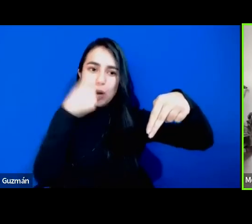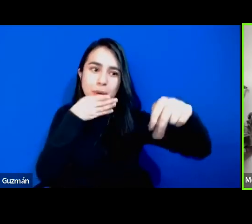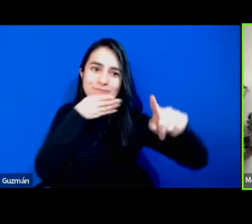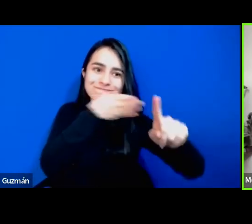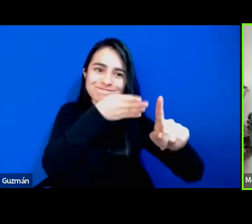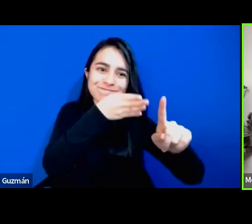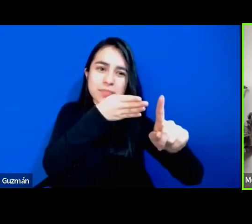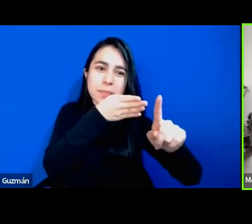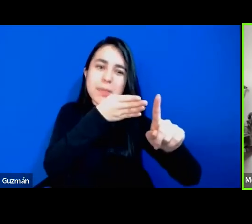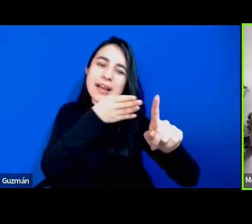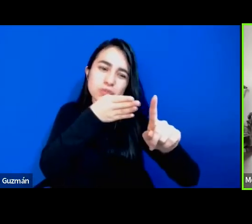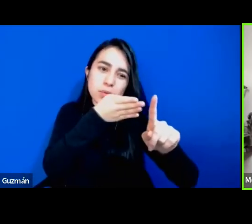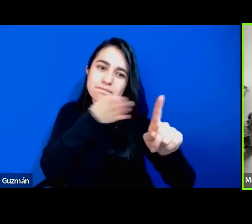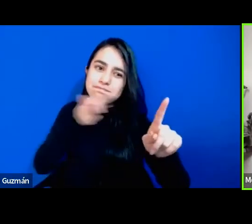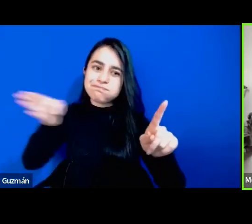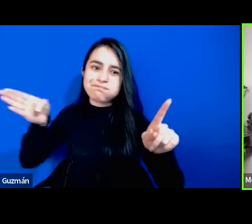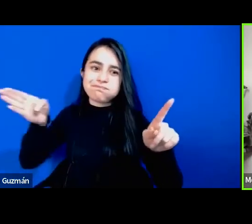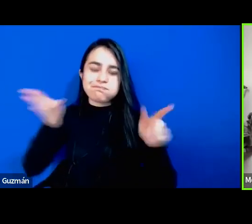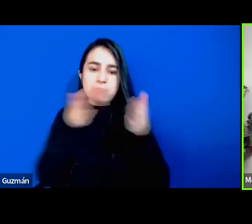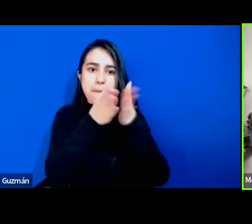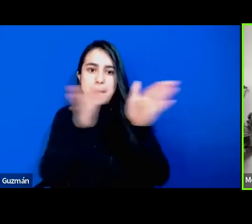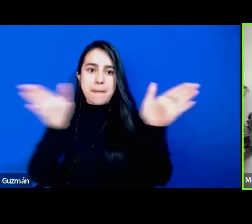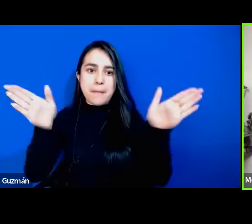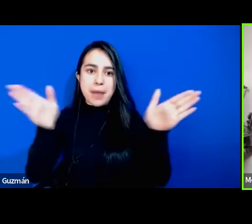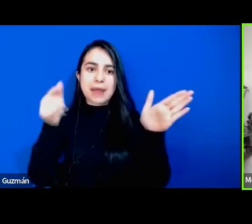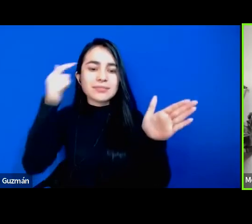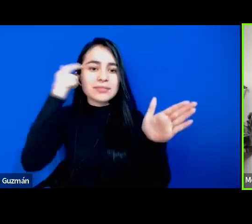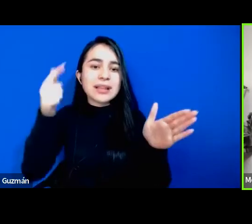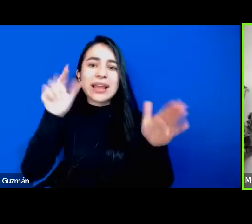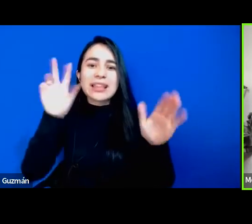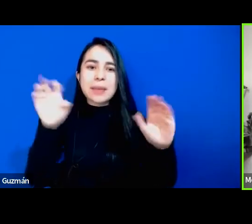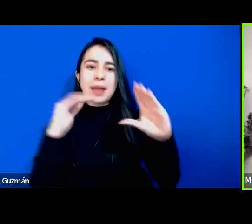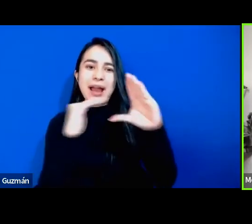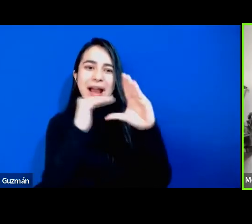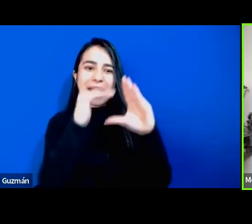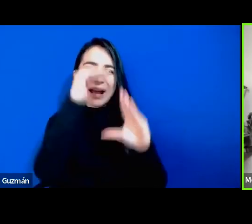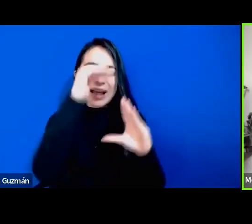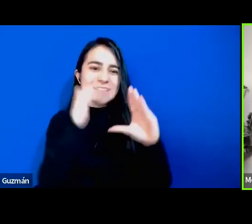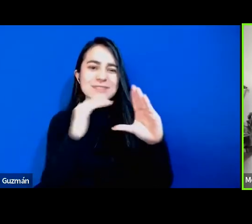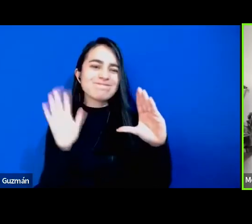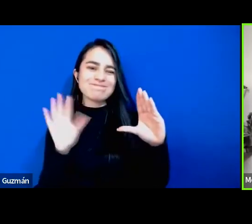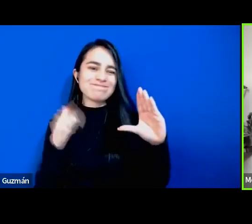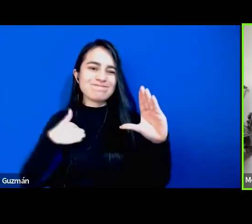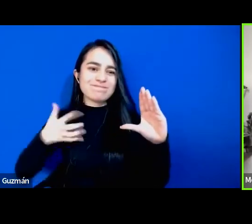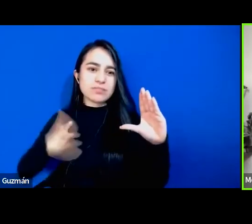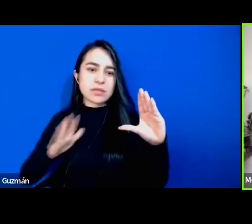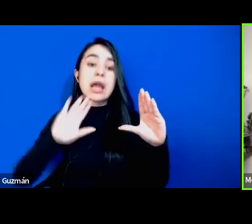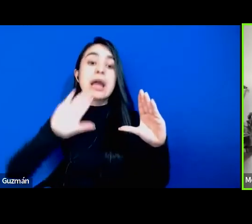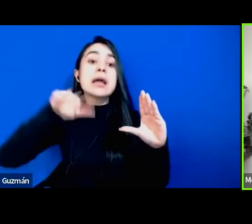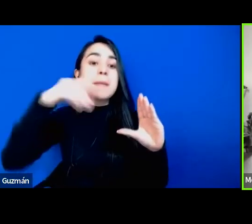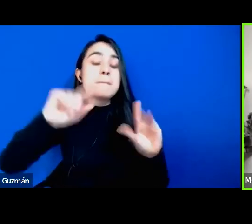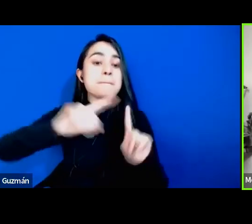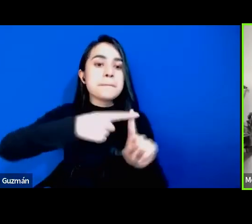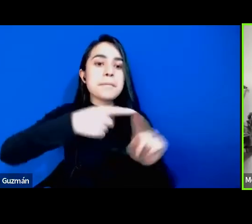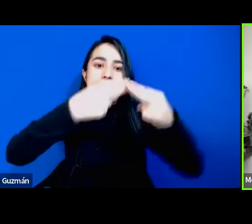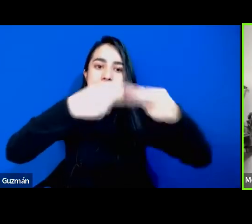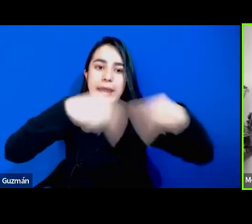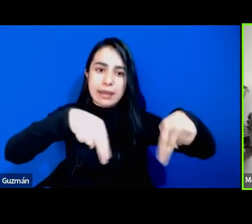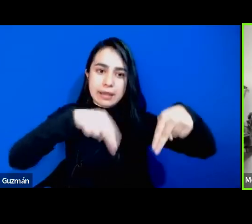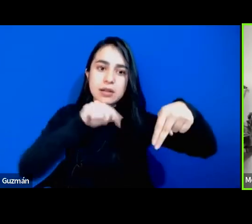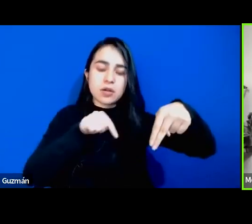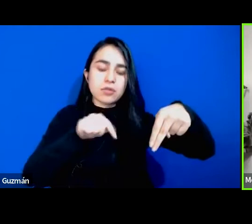mirada, y, y yo quise evitar hablar de clase, o sea, yo llegué a, a estos temas de género y de